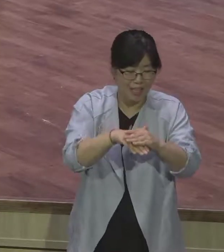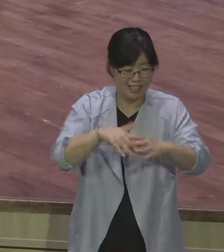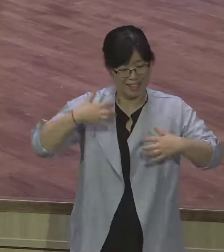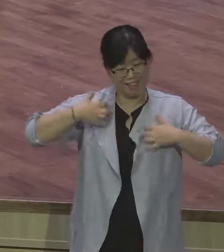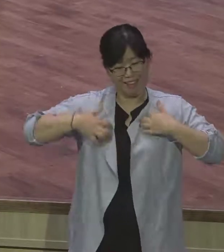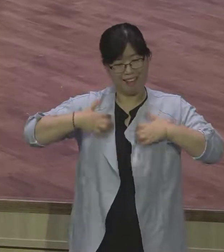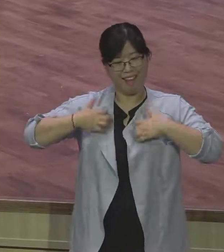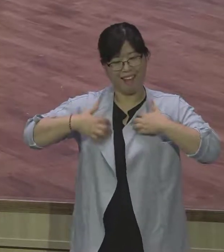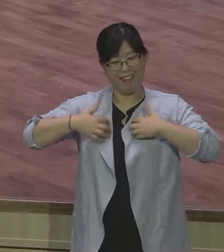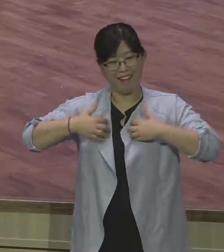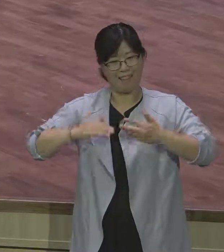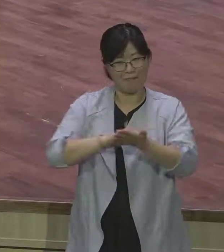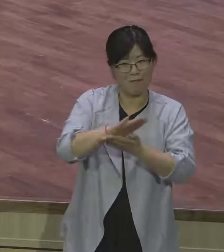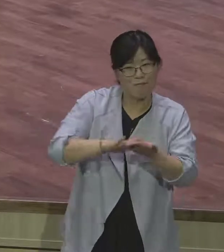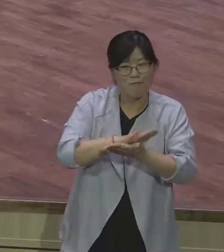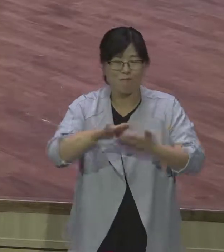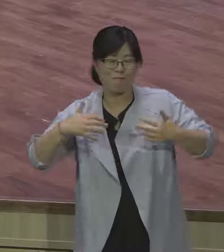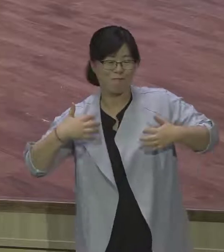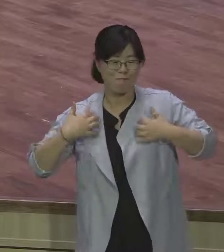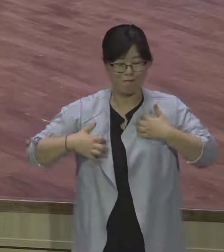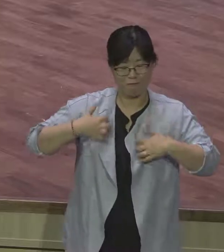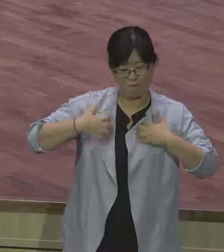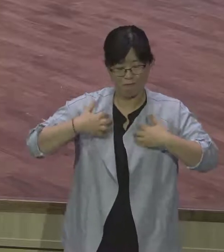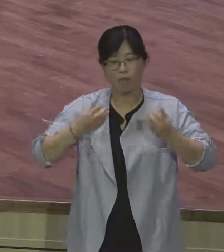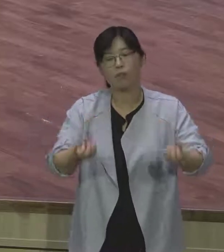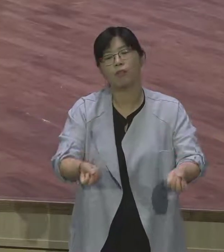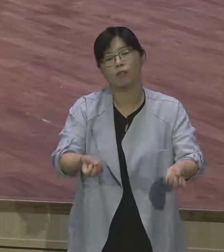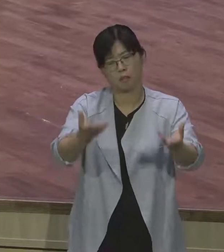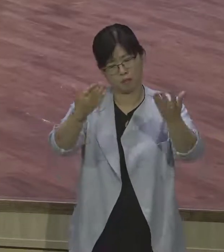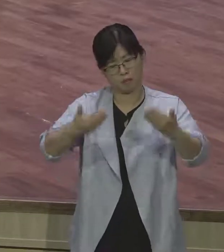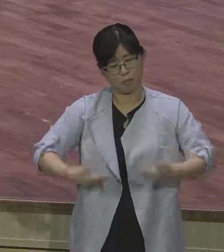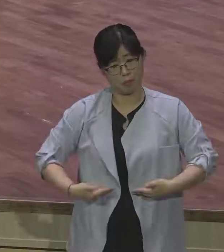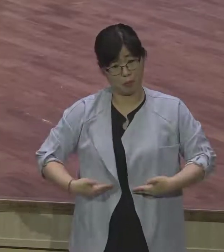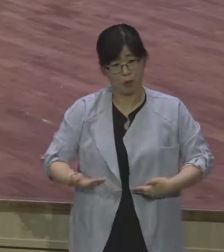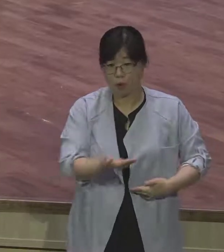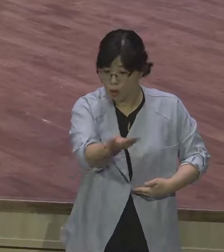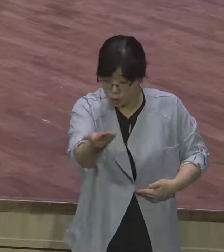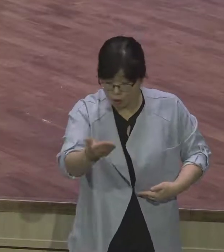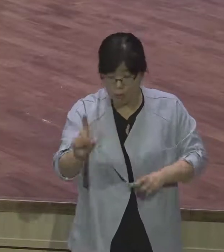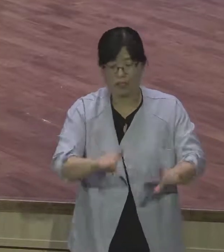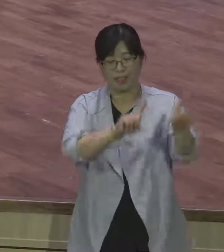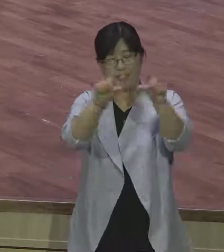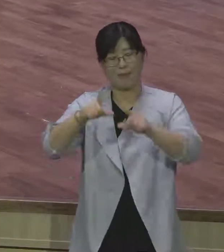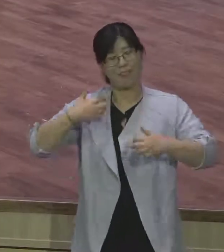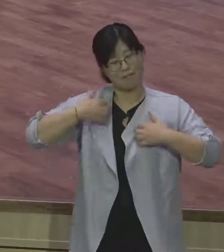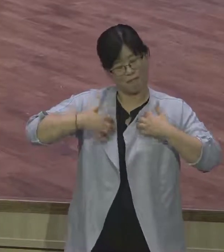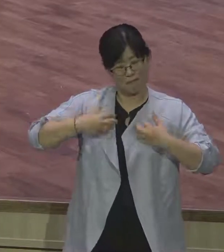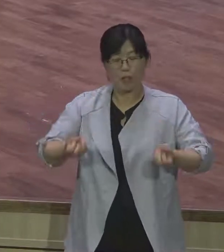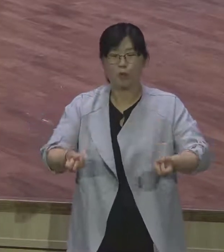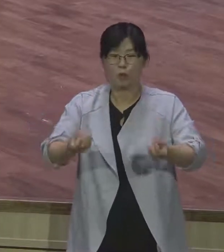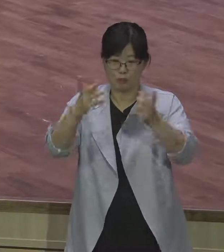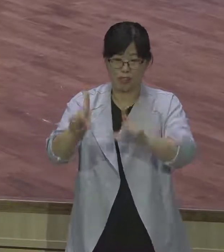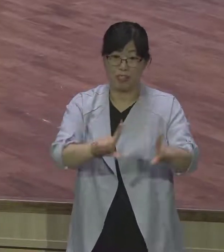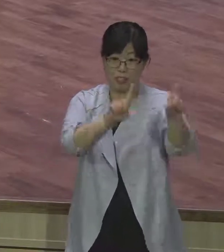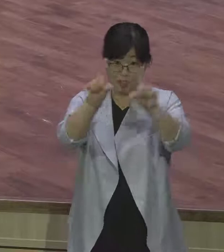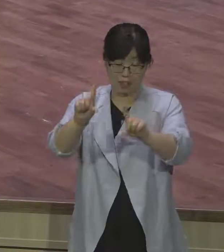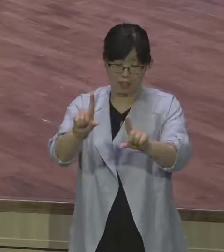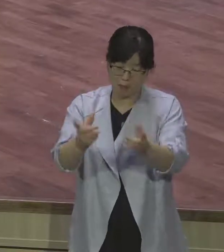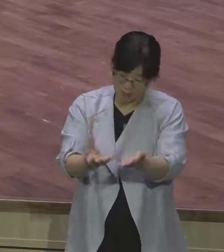삶이 삶이 축제가 되기를 지어로 축복합니다. 두 번째로 연단 받은 야곱입니다.